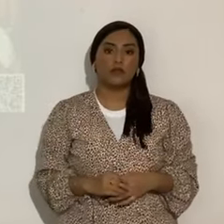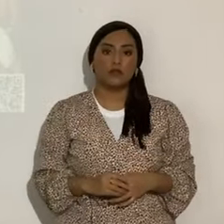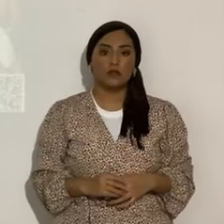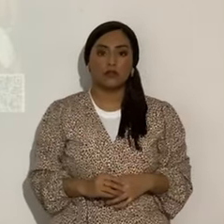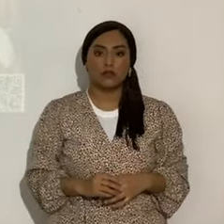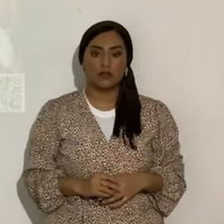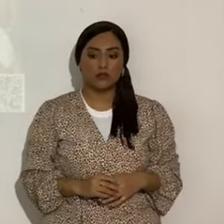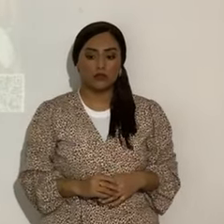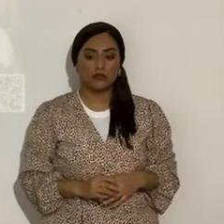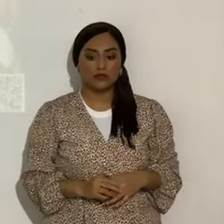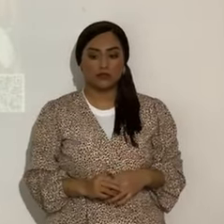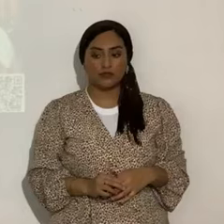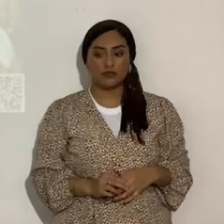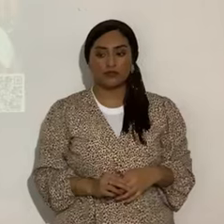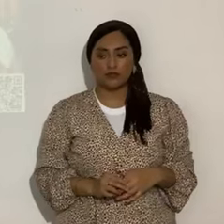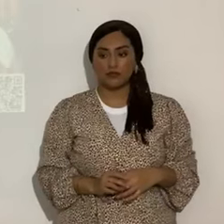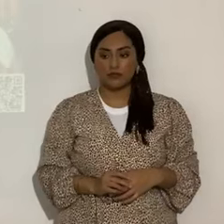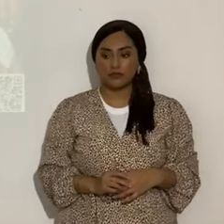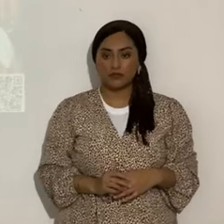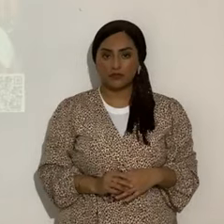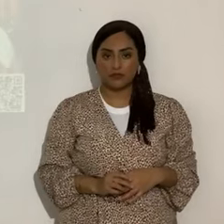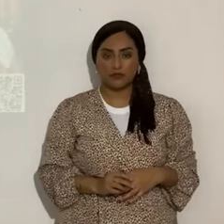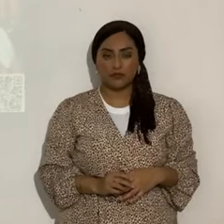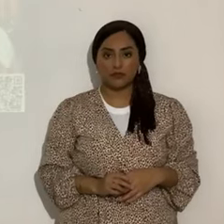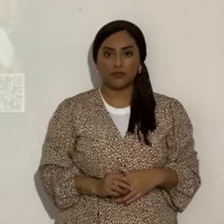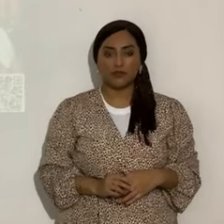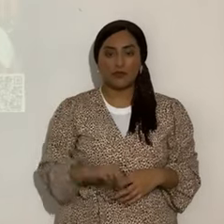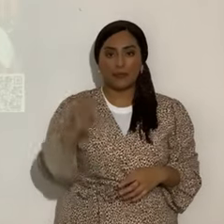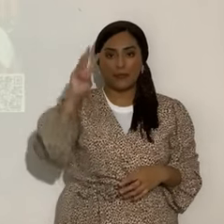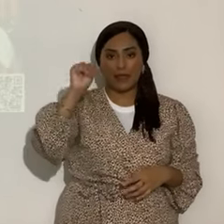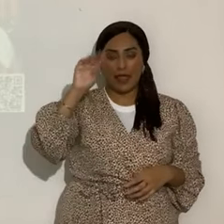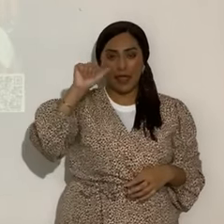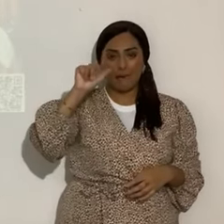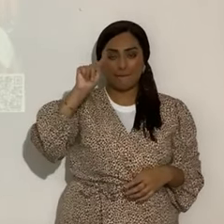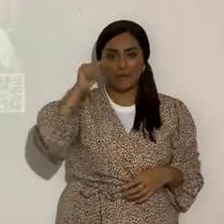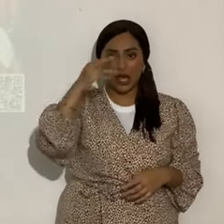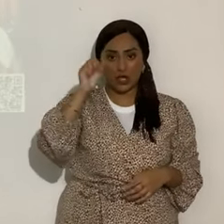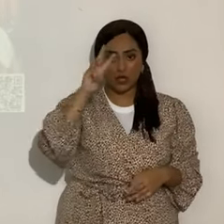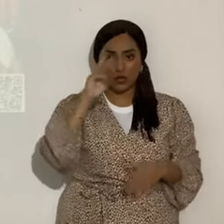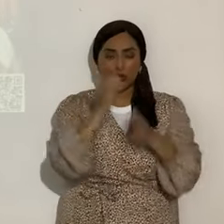Bueno. Ahora, en Mateo 24, ¿sí? ¿De acuerdo?